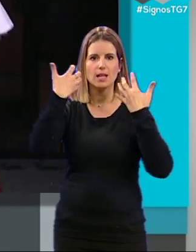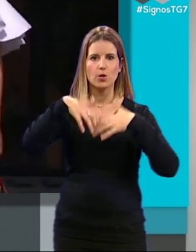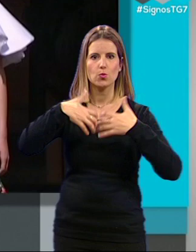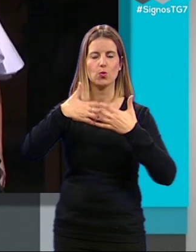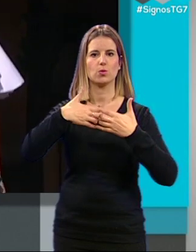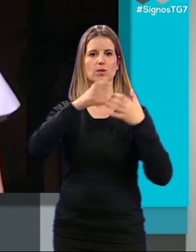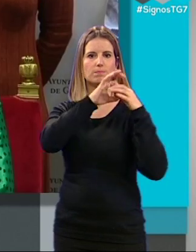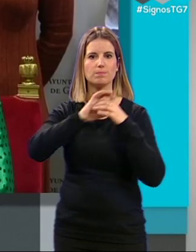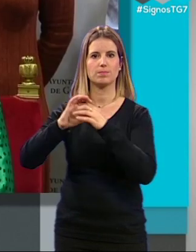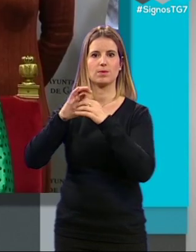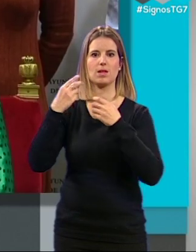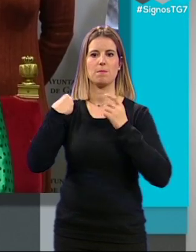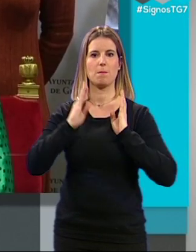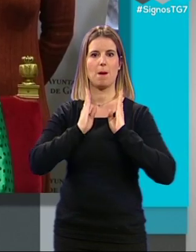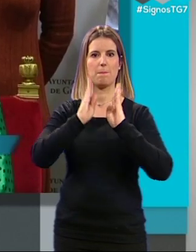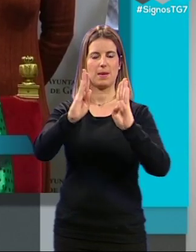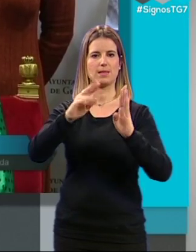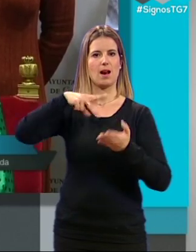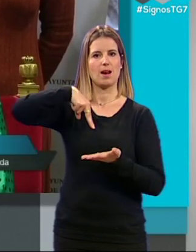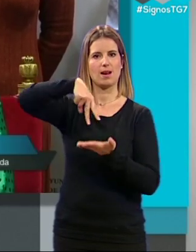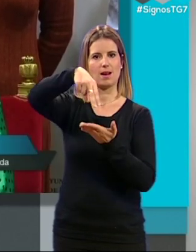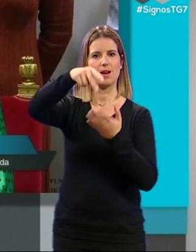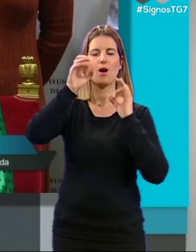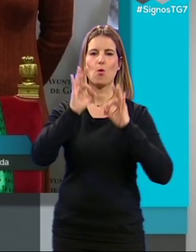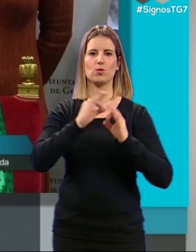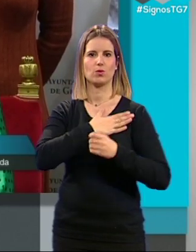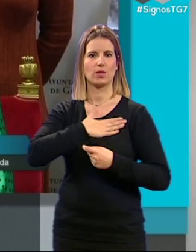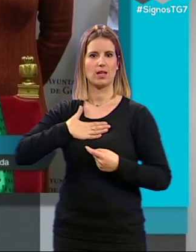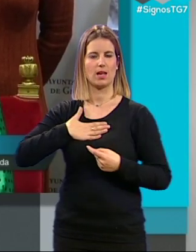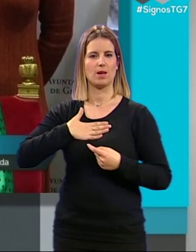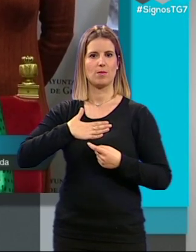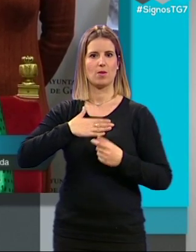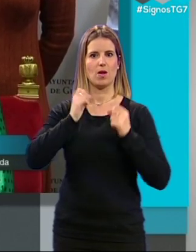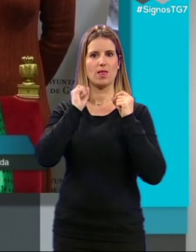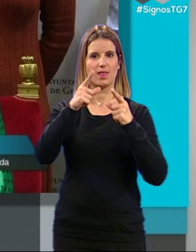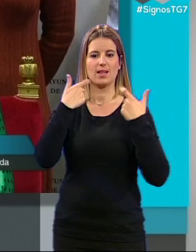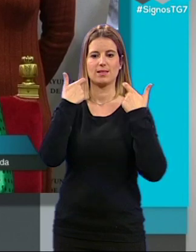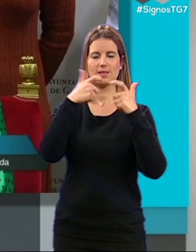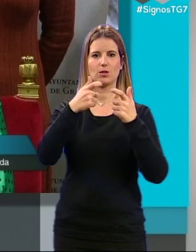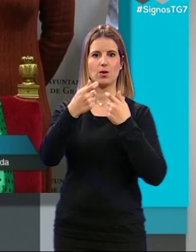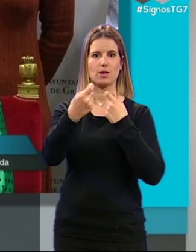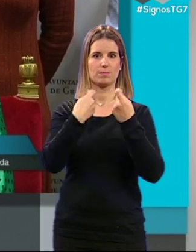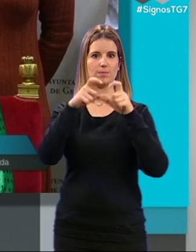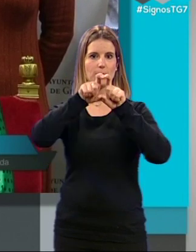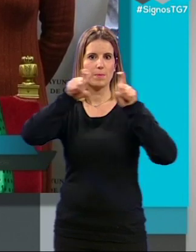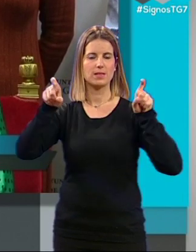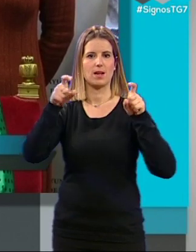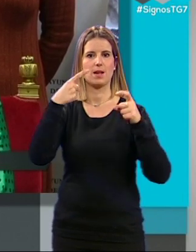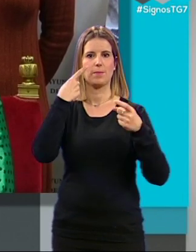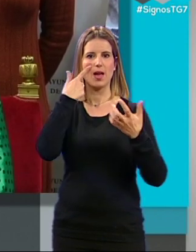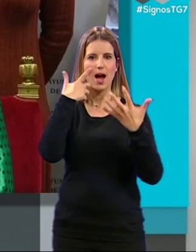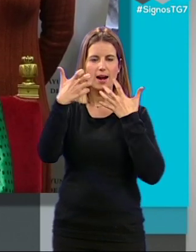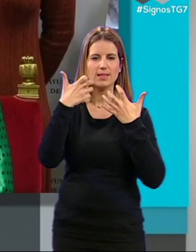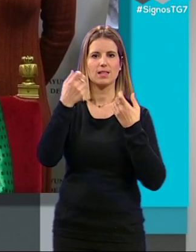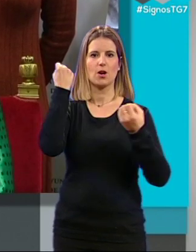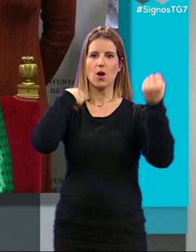y esta pasarela es justamente lo que queremos activar al sector empresarial de los artesanos, de